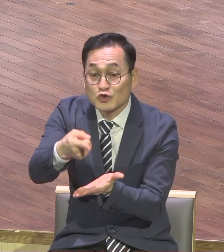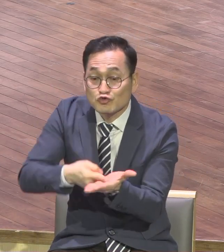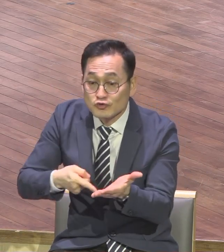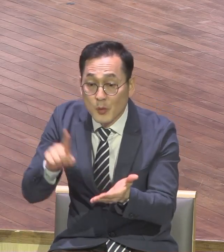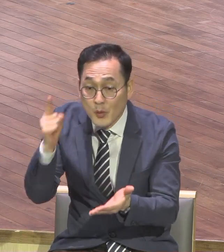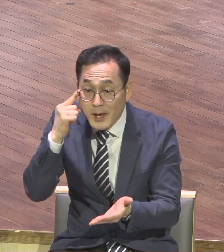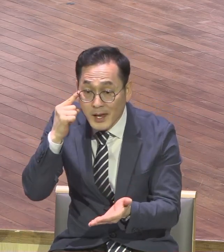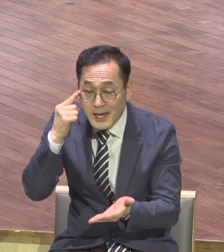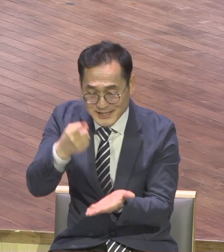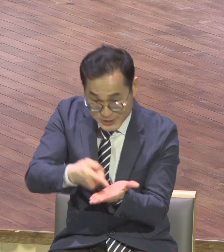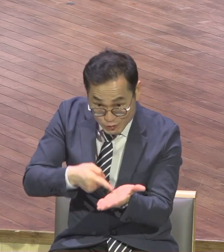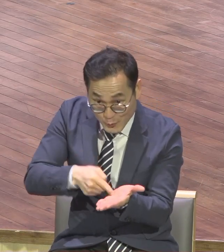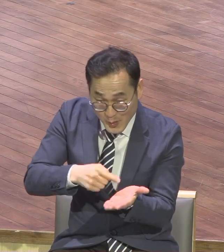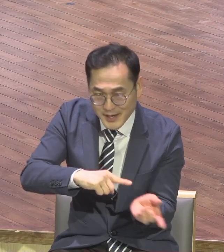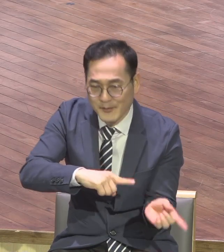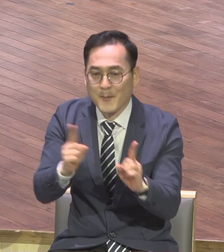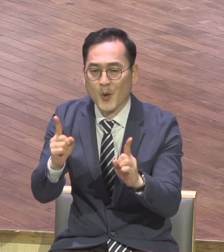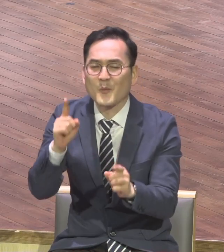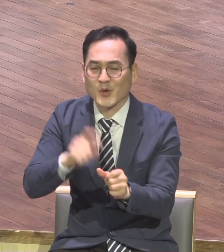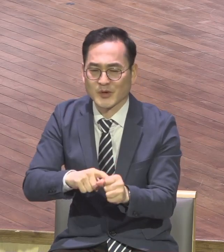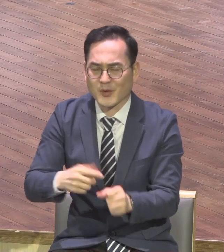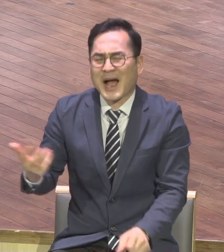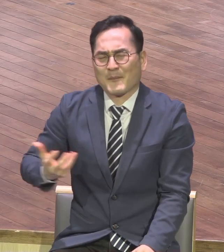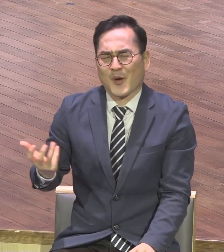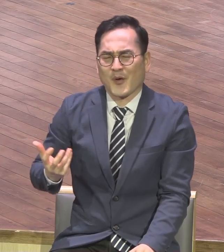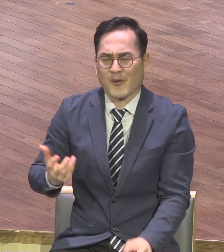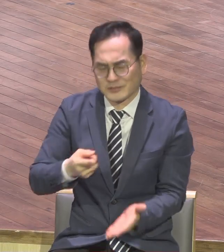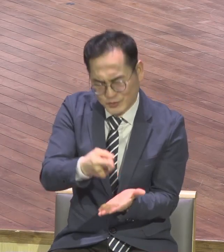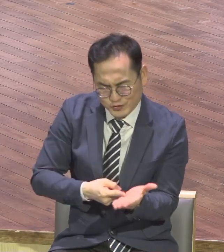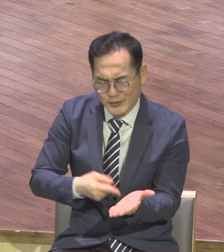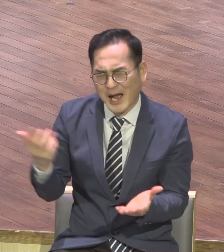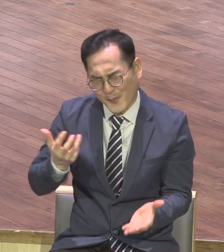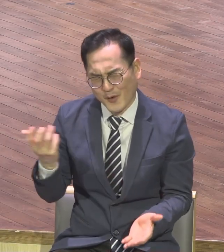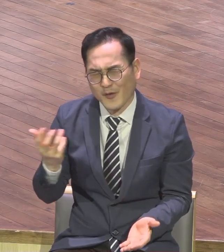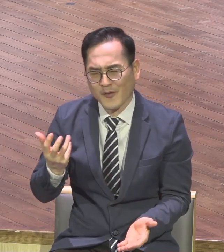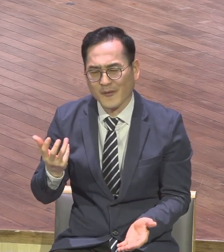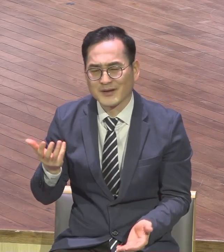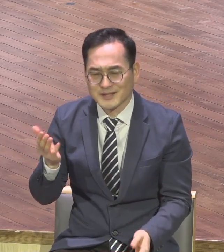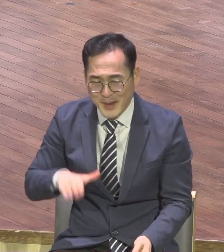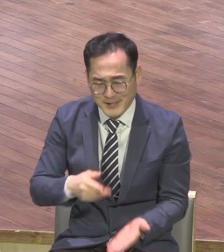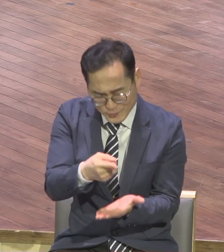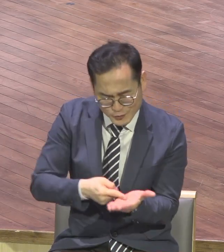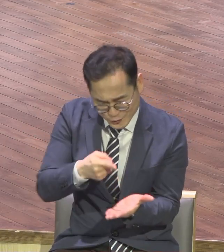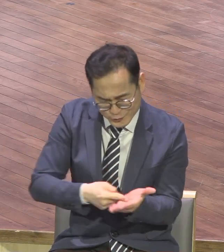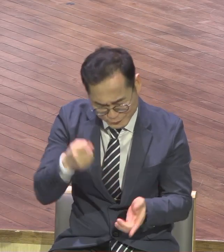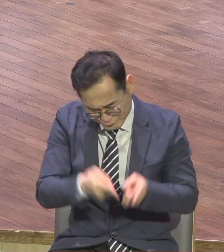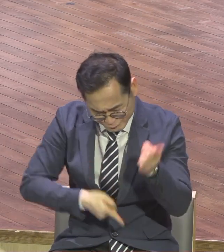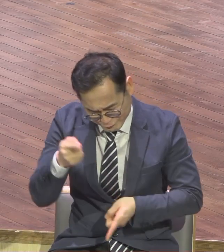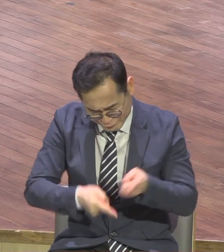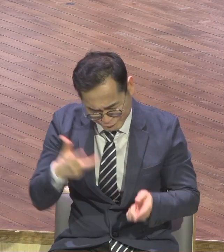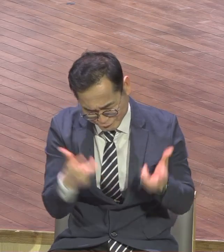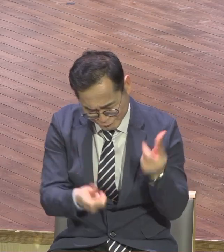치료와 회복을 위해서 회복을 해가지고 정상상태로 만들기 위해서 수술한 것입니다